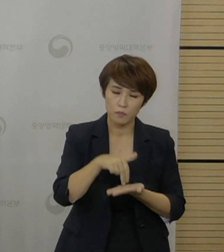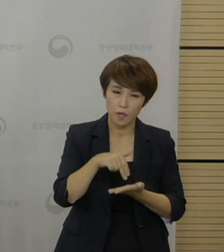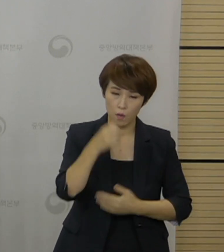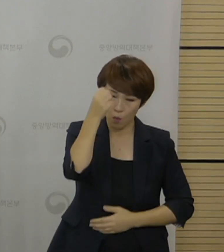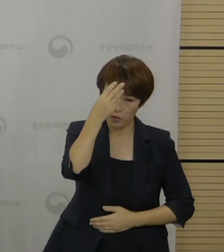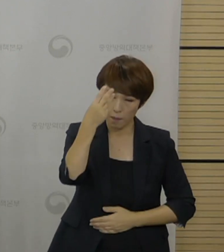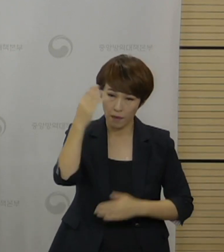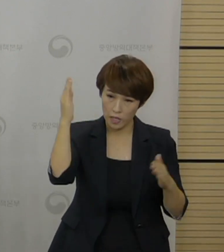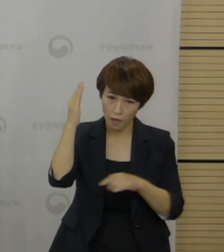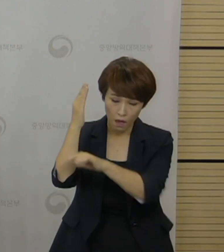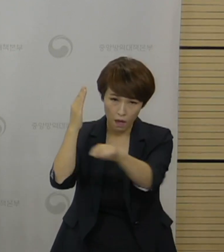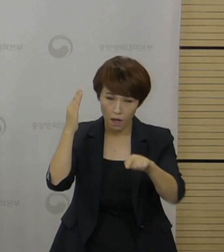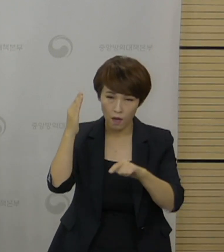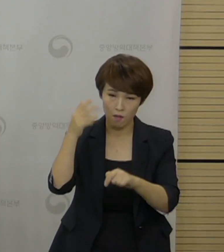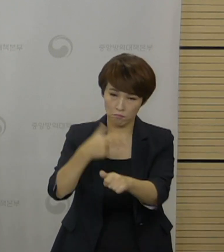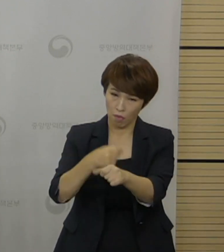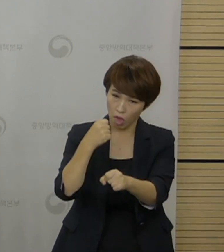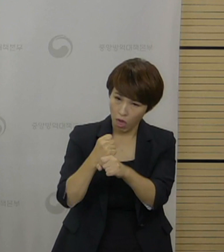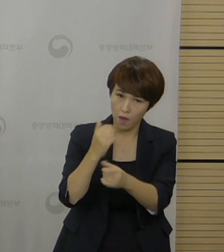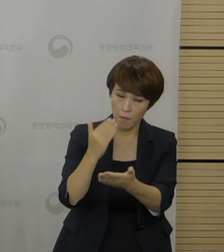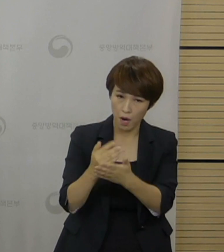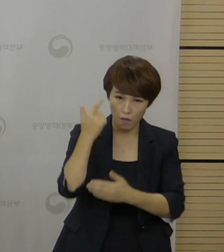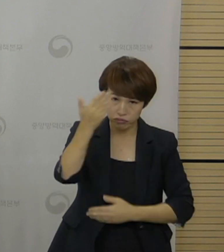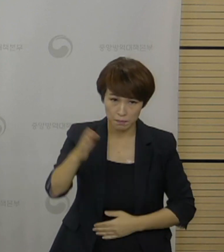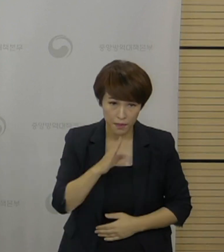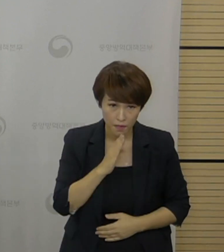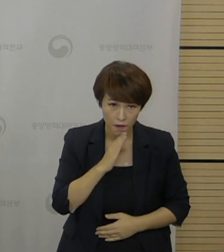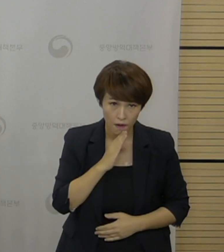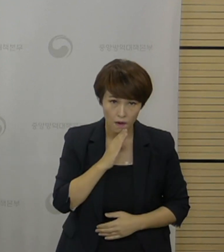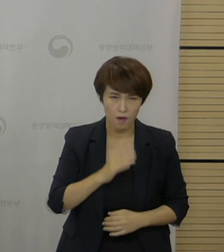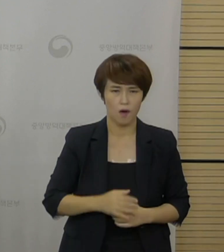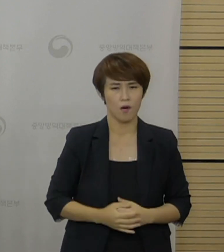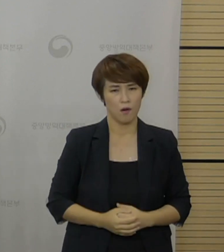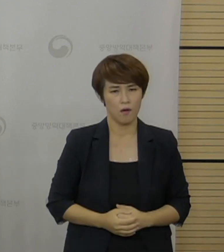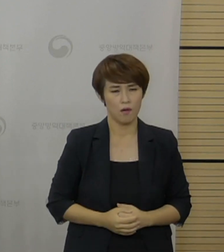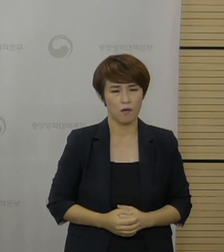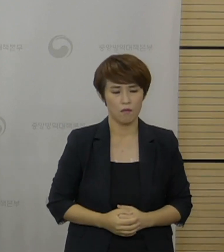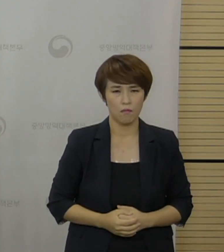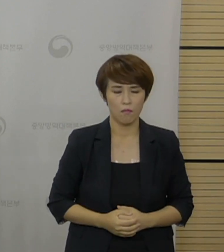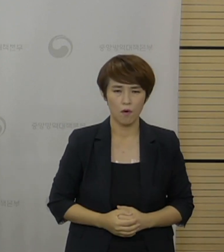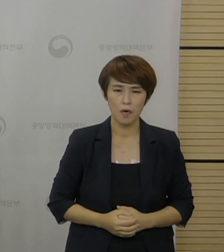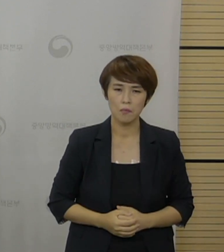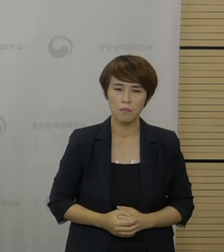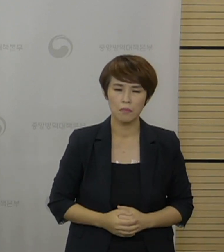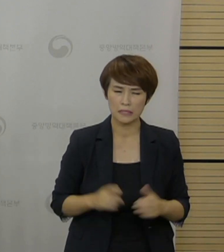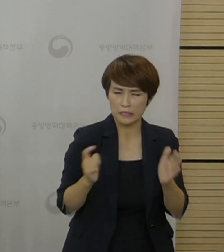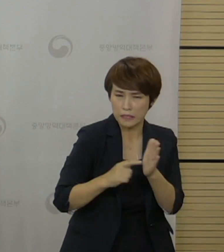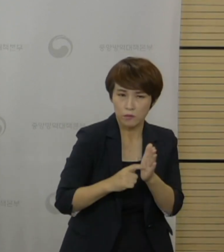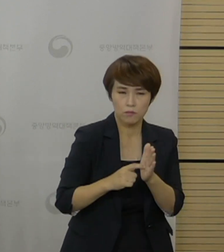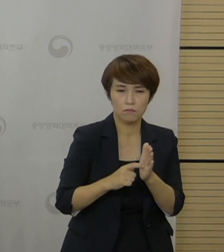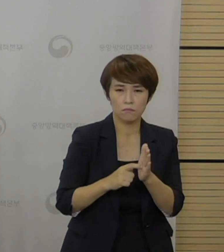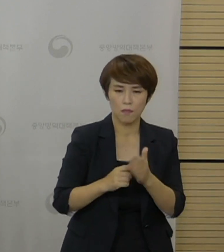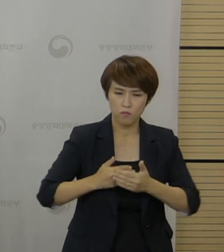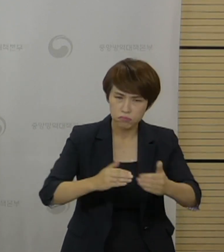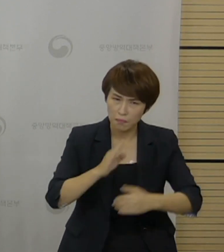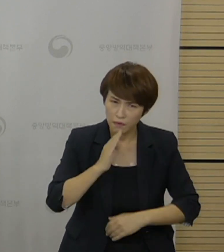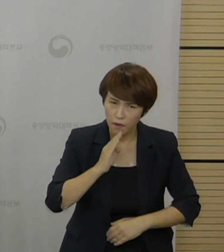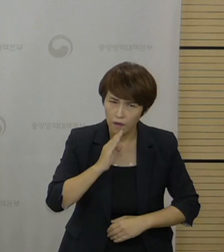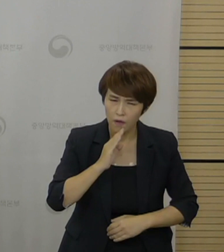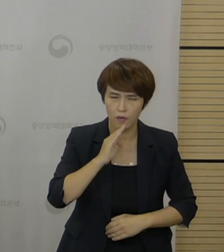학생들에 대한 동의 여부를 조사 중인 것이 맞는지 맞다면 전해진 이야기처럼 급박하게 진행 중인지